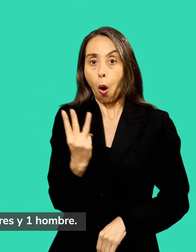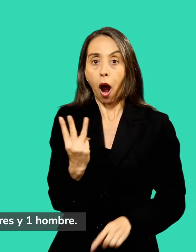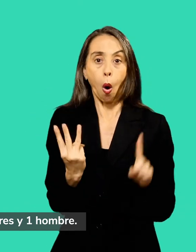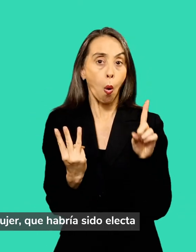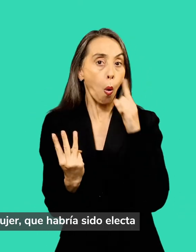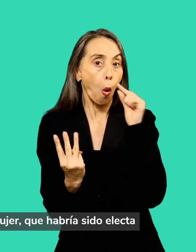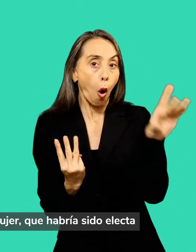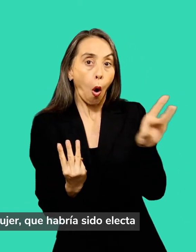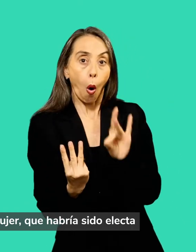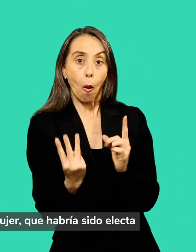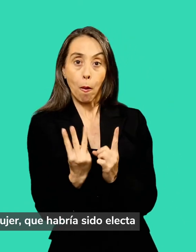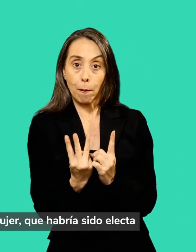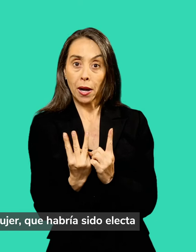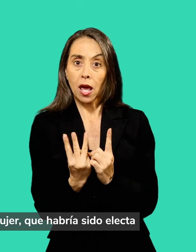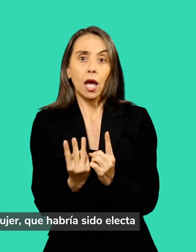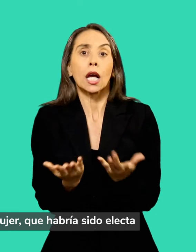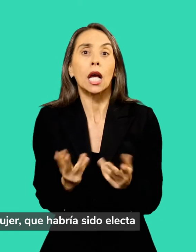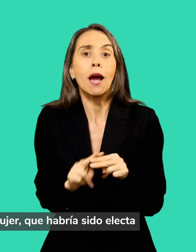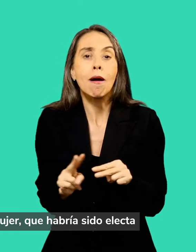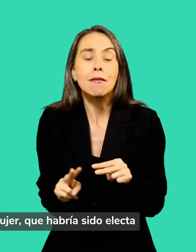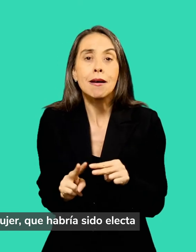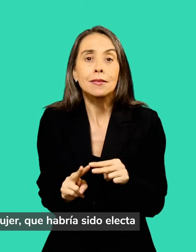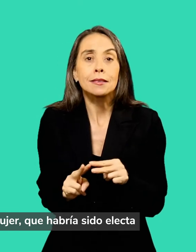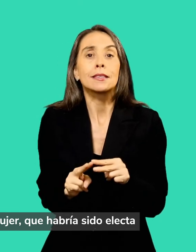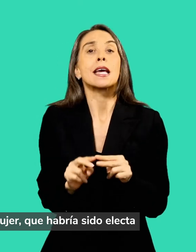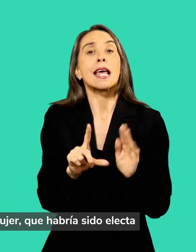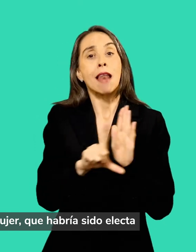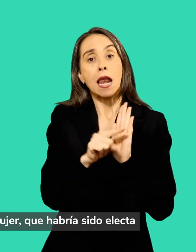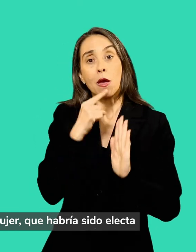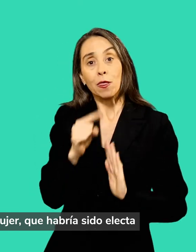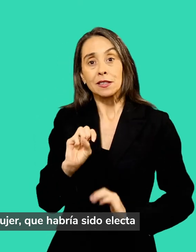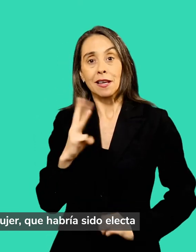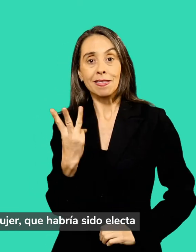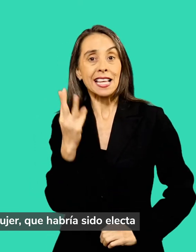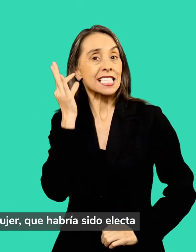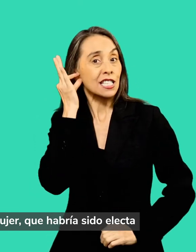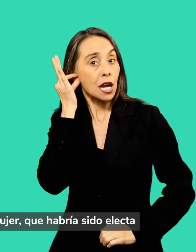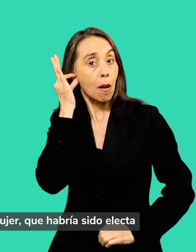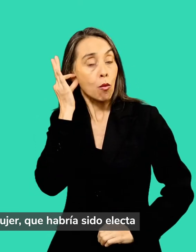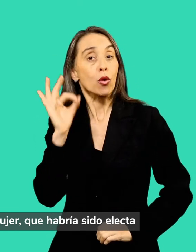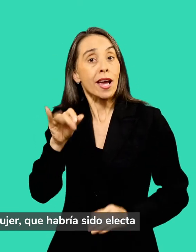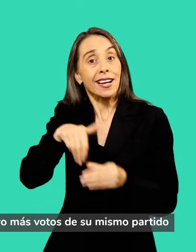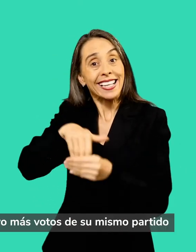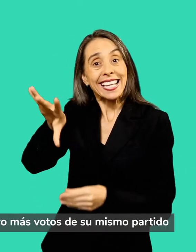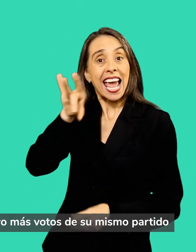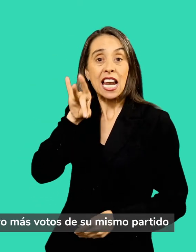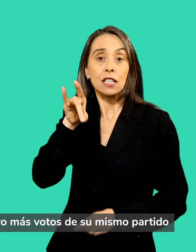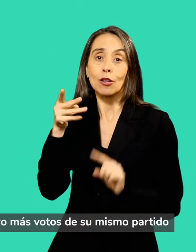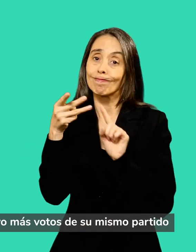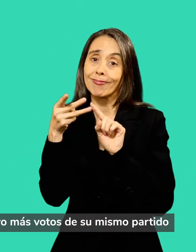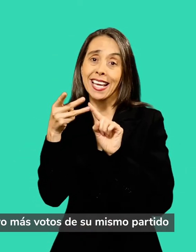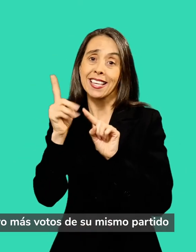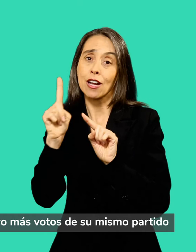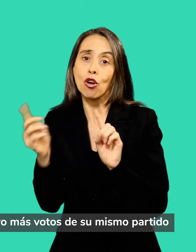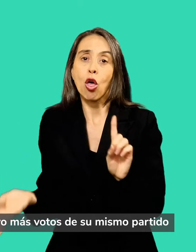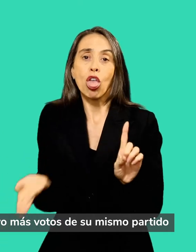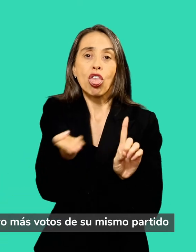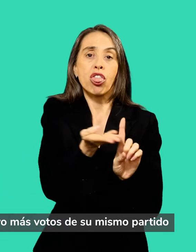lo que sucederá es que la tercera mujer que habría sido electa deberá ceder su cupo al